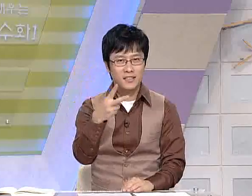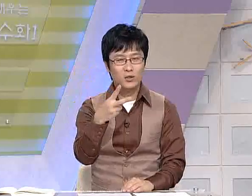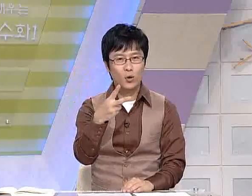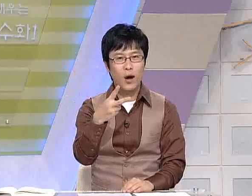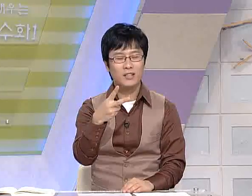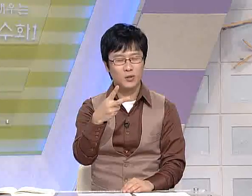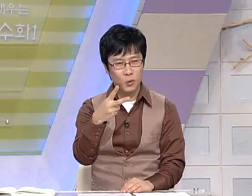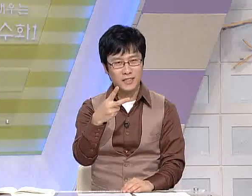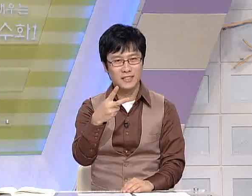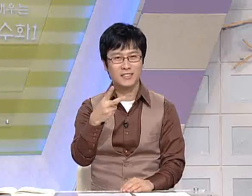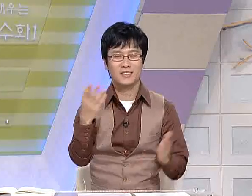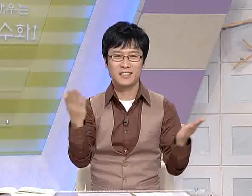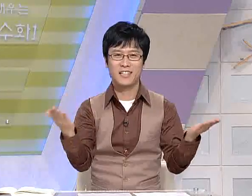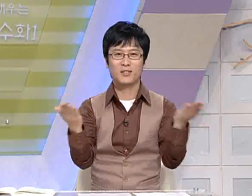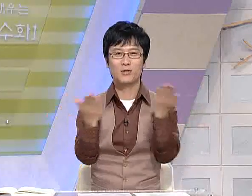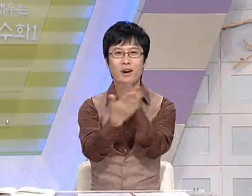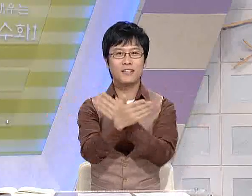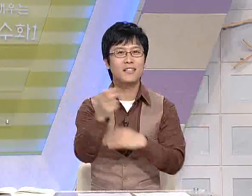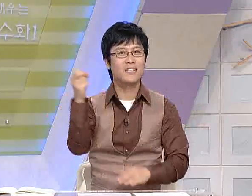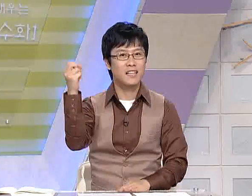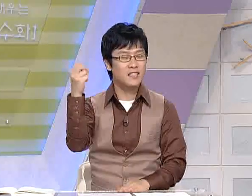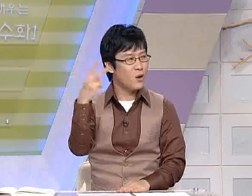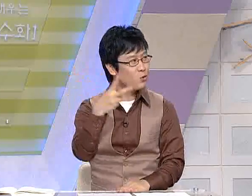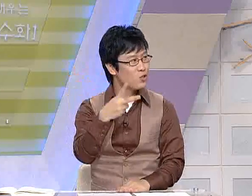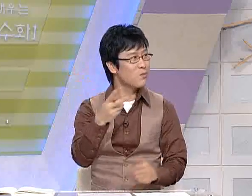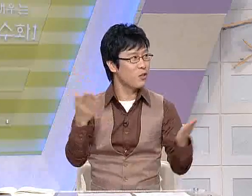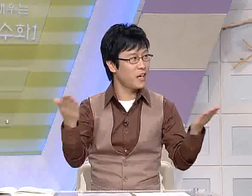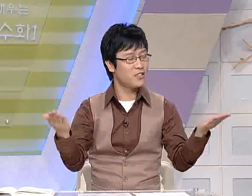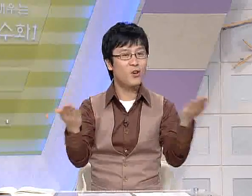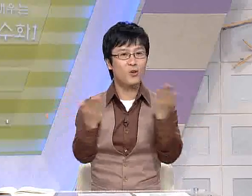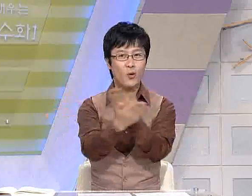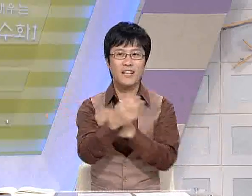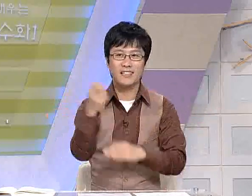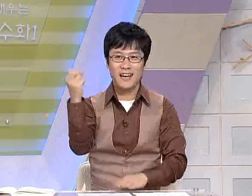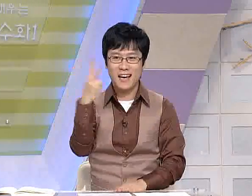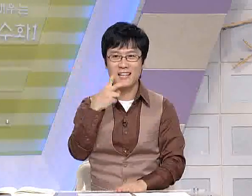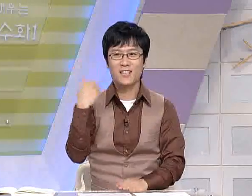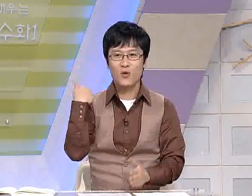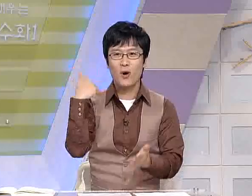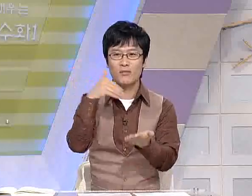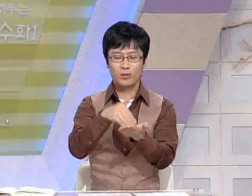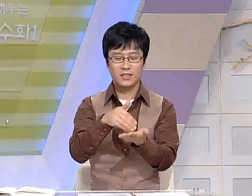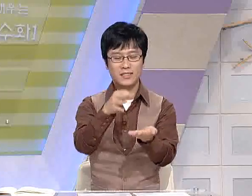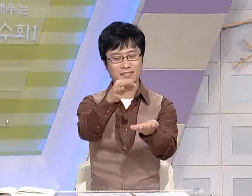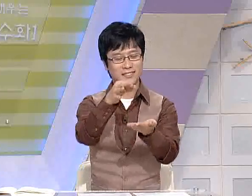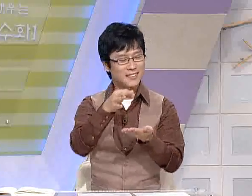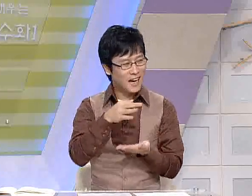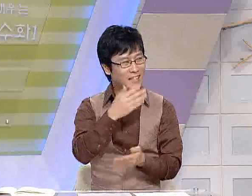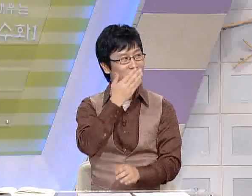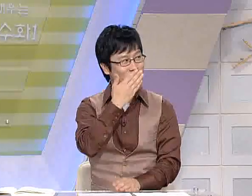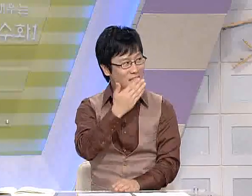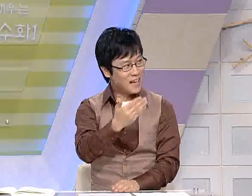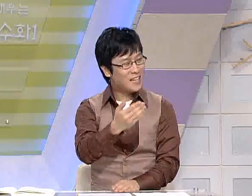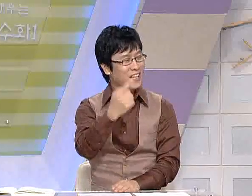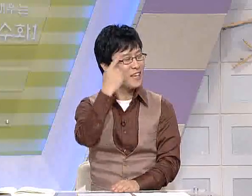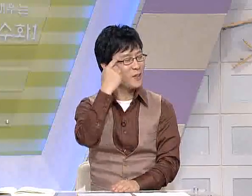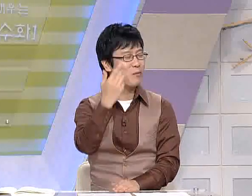때는 교환 또는 이라는 수화를 같이 넣어주시면 되겠지요? 교환이나 환불은 가능합니까? 이렇게